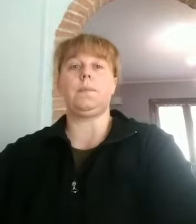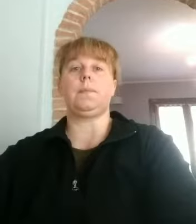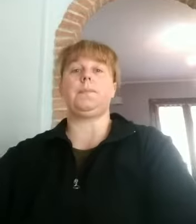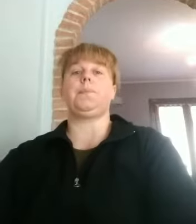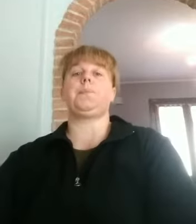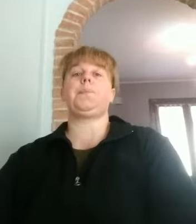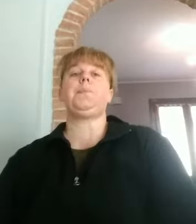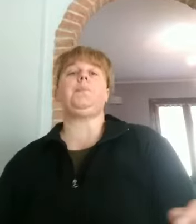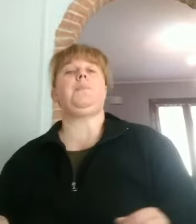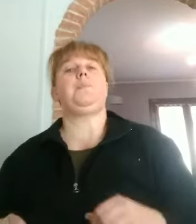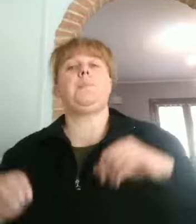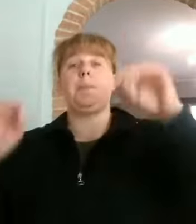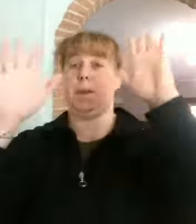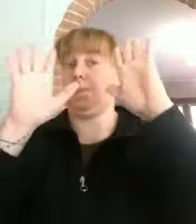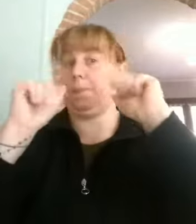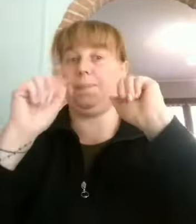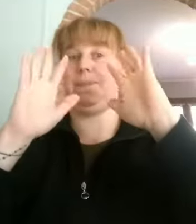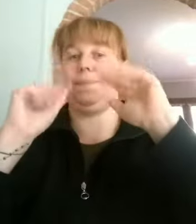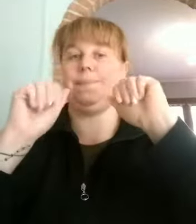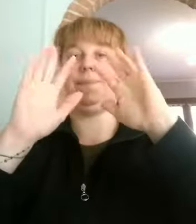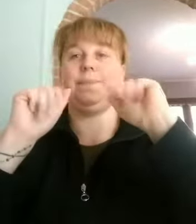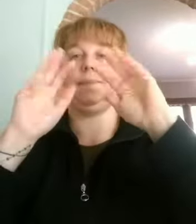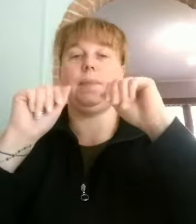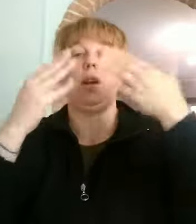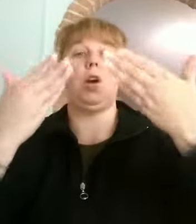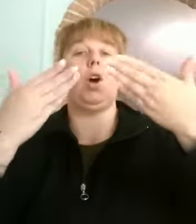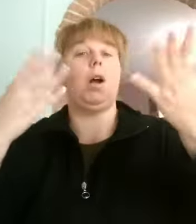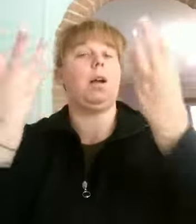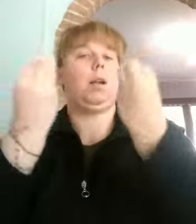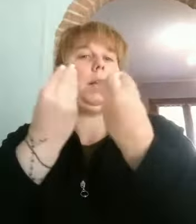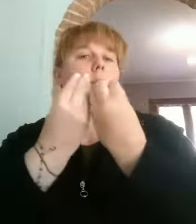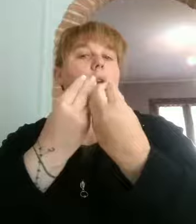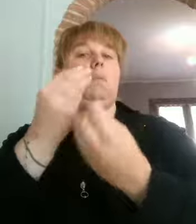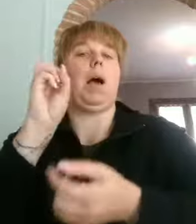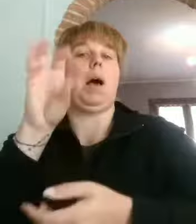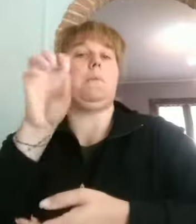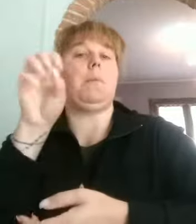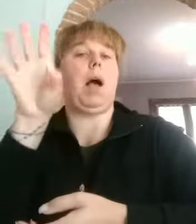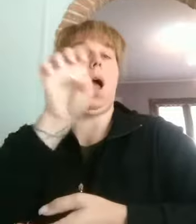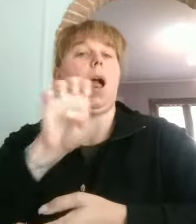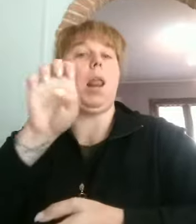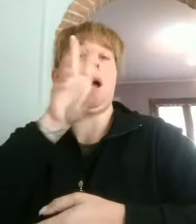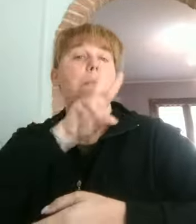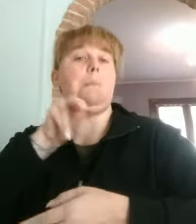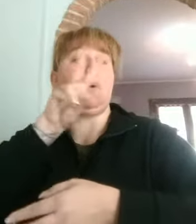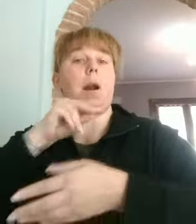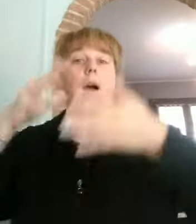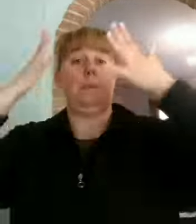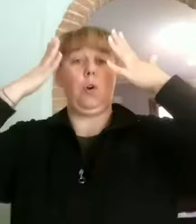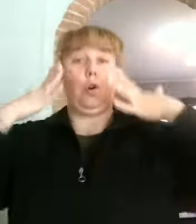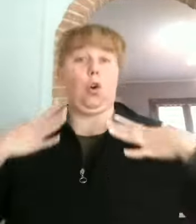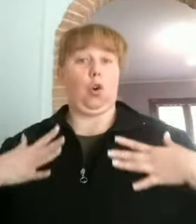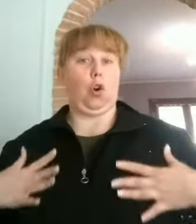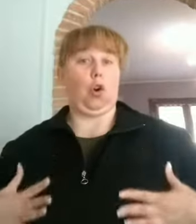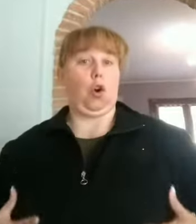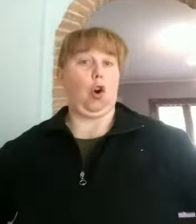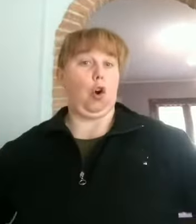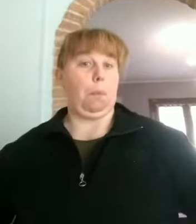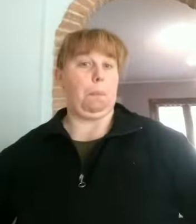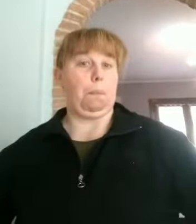Hi children, today we will find out the part of our body. Oggi scopriremo le parti del